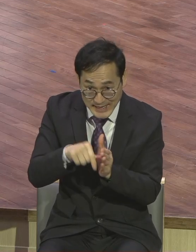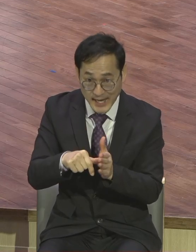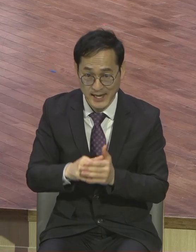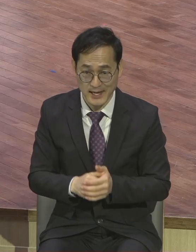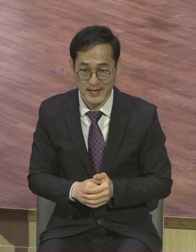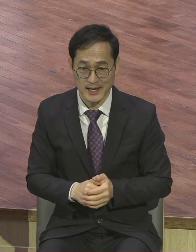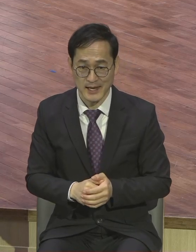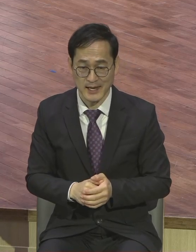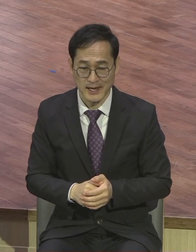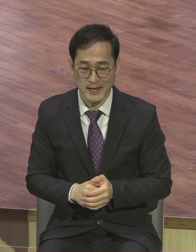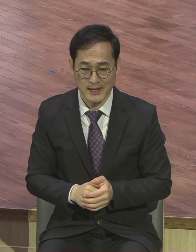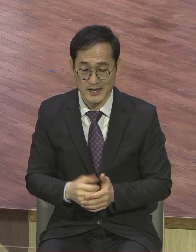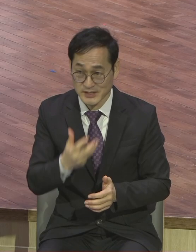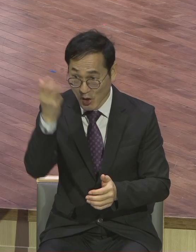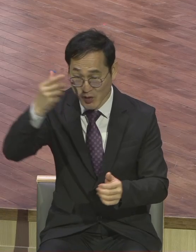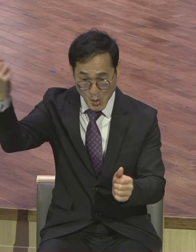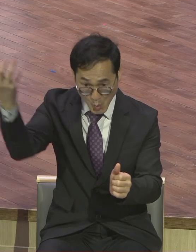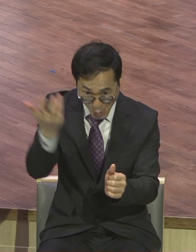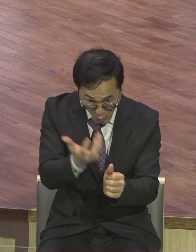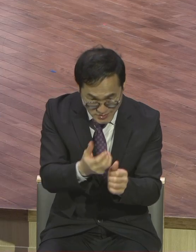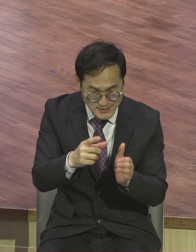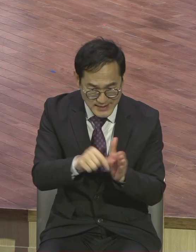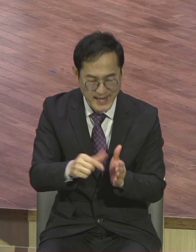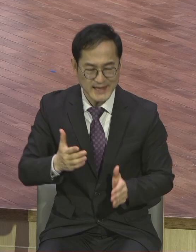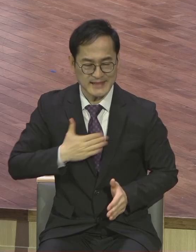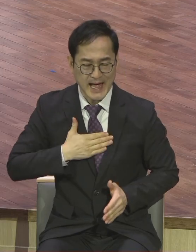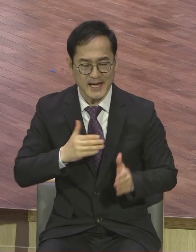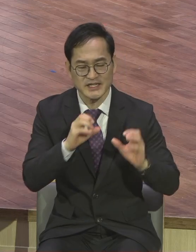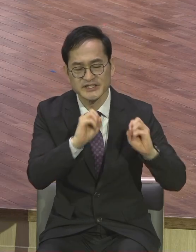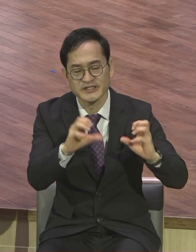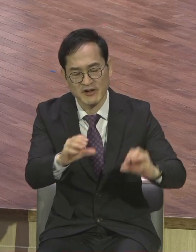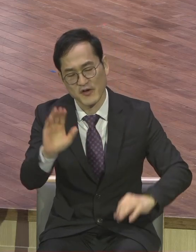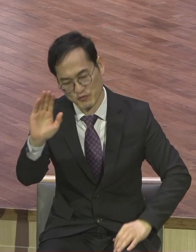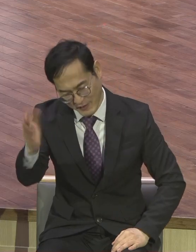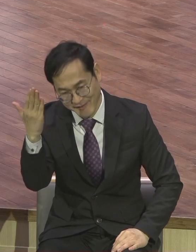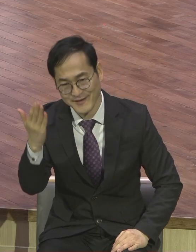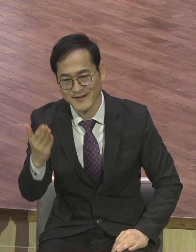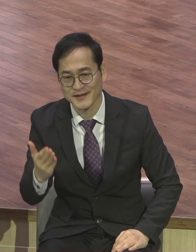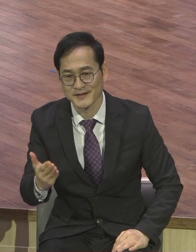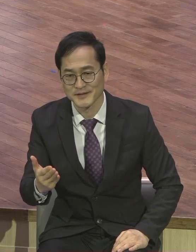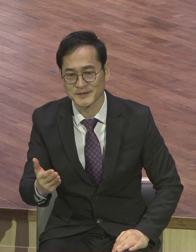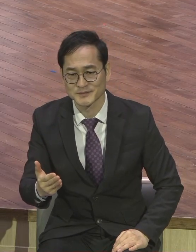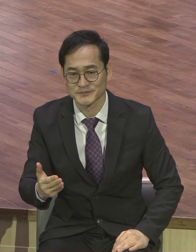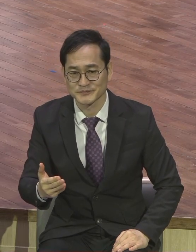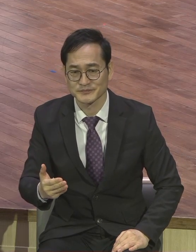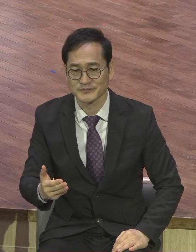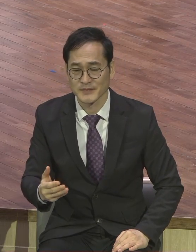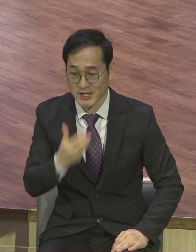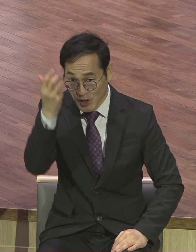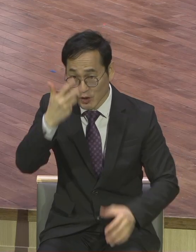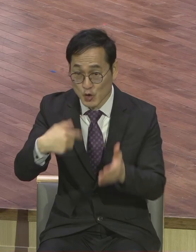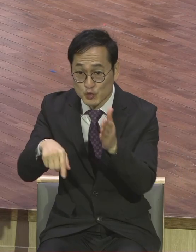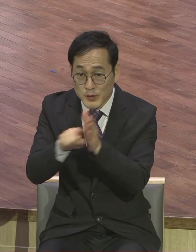것이오. 성령을 위하여 사는 삶이 어떤 삶이냐.